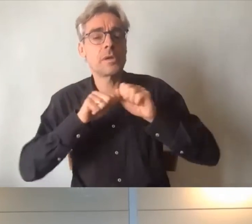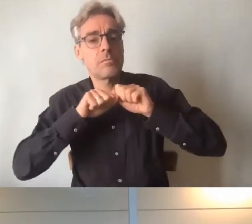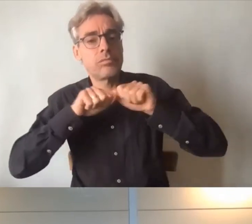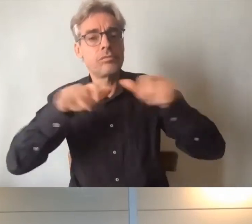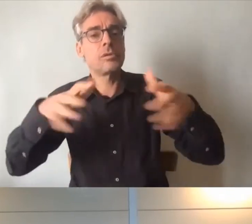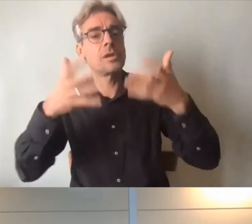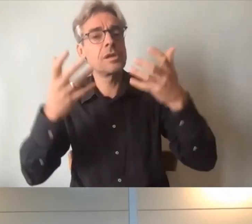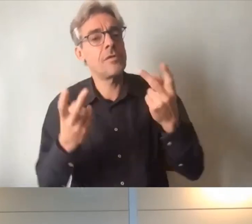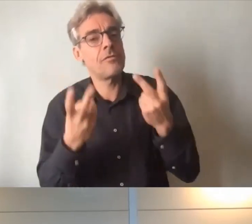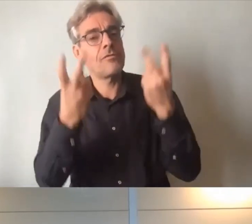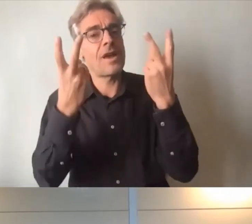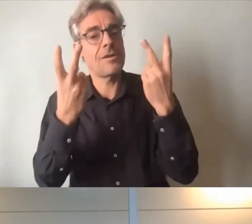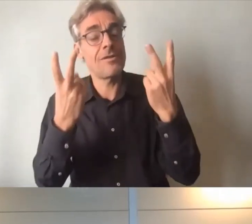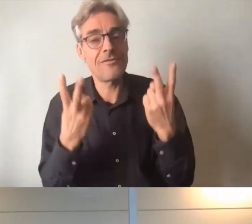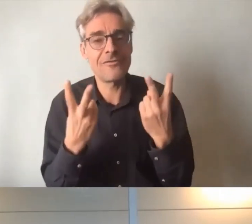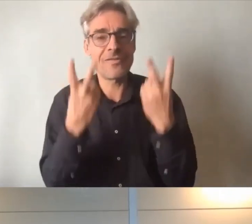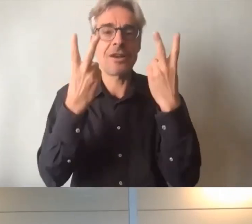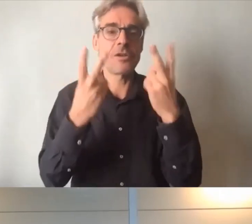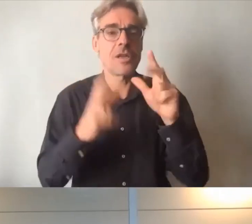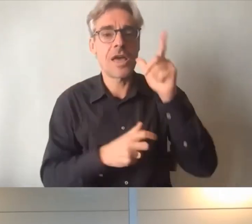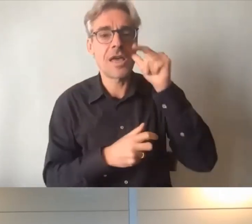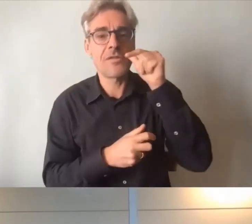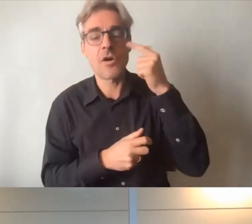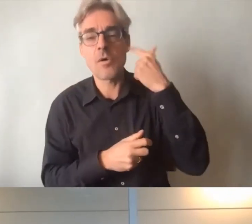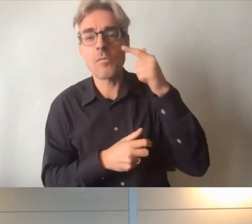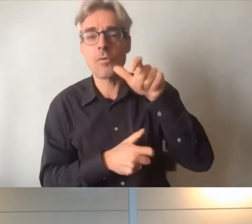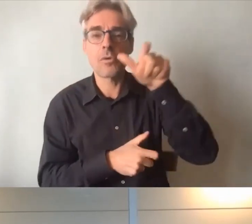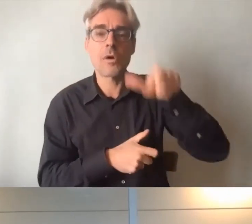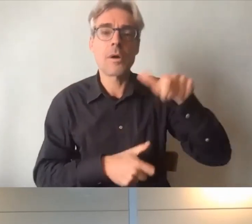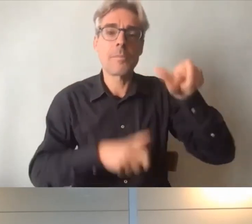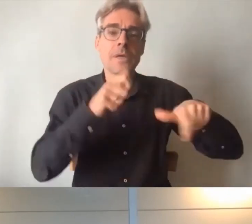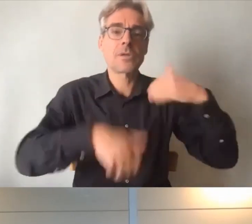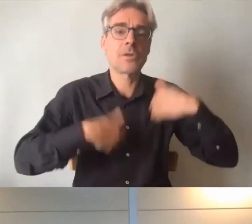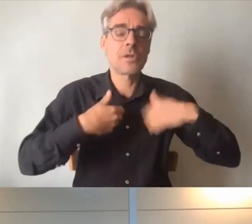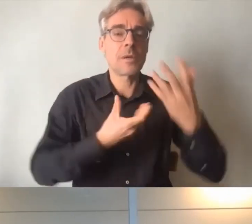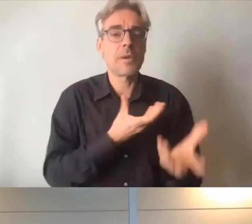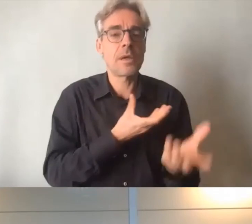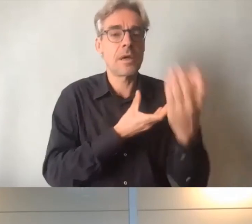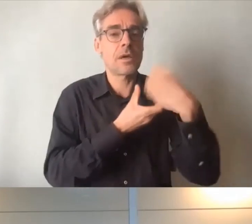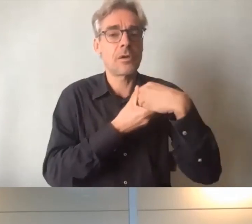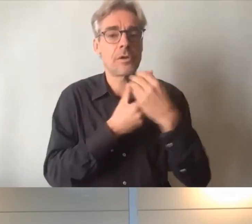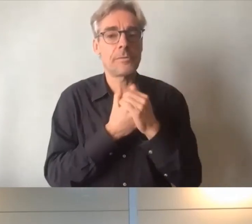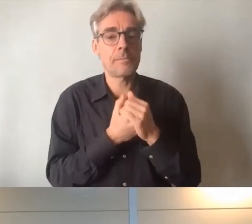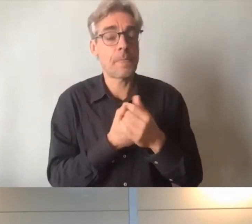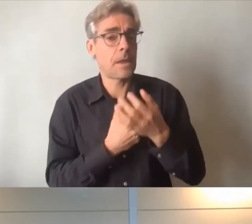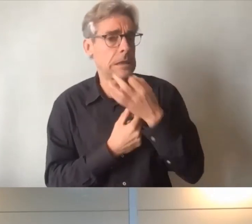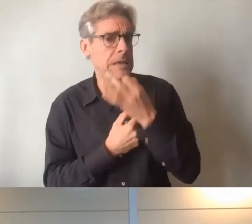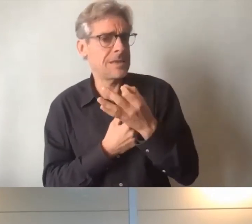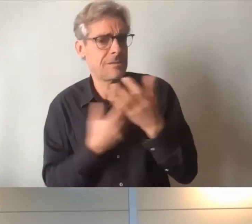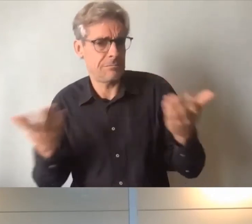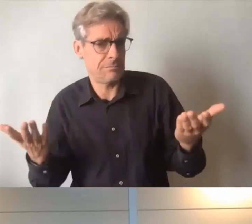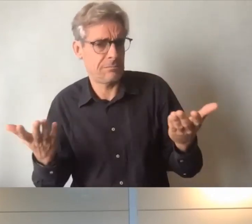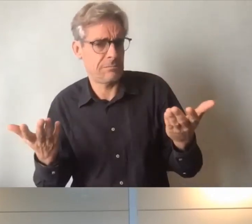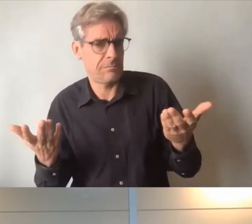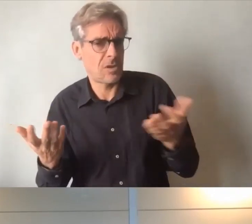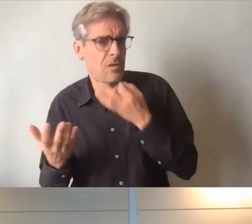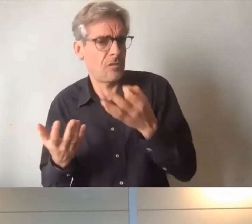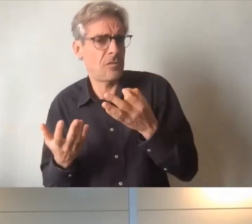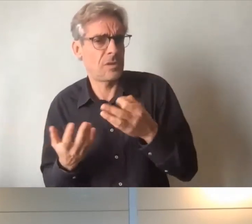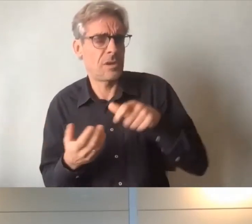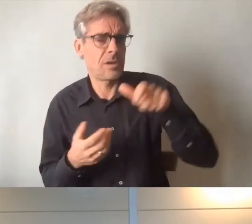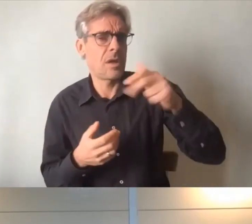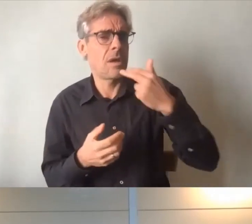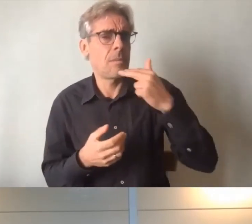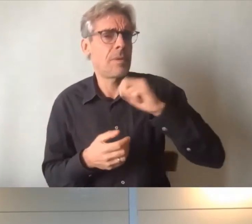veulent valoriser leur effort pour accueillir des personnes handicapées en leur disant vous dites toujours qu'elles sont aussi